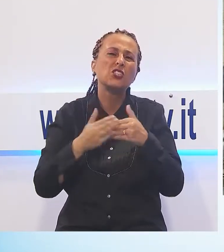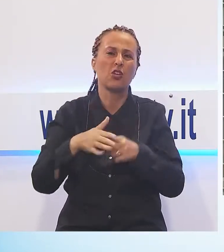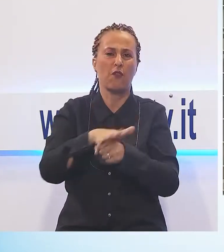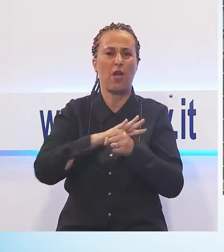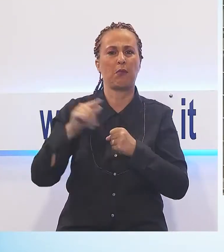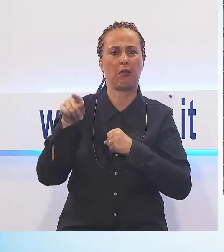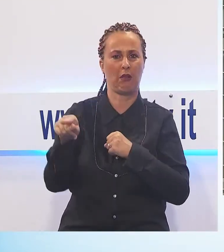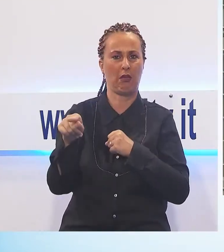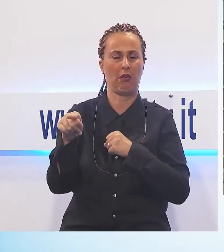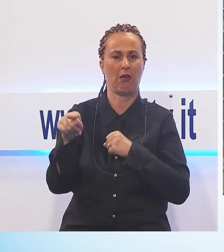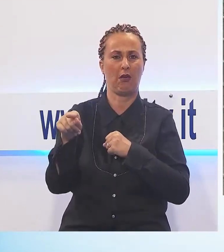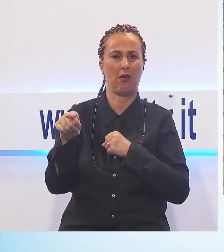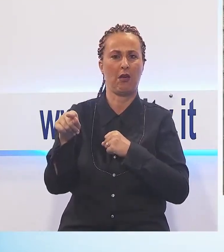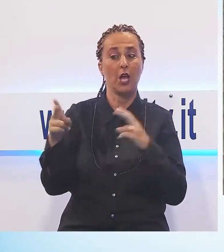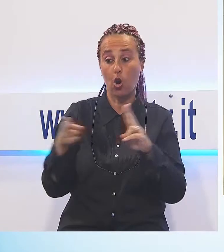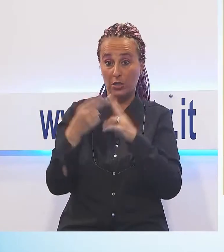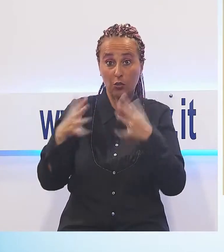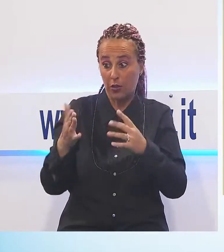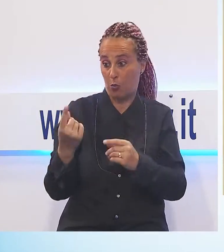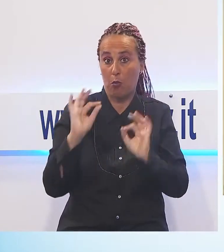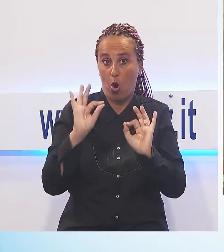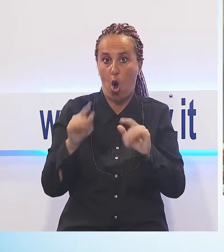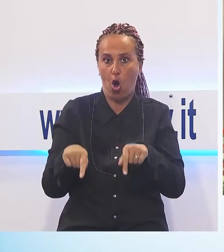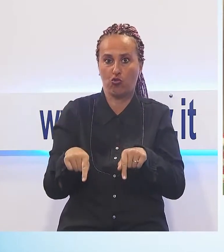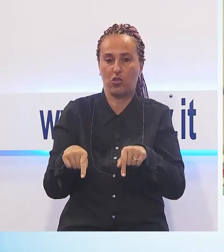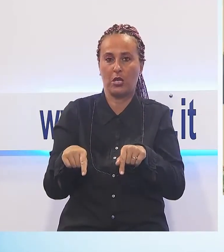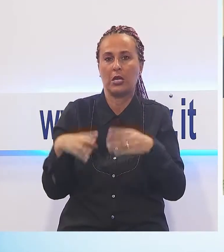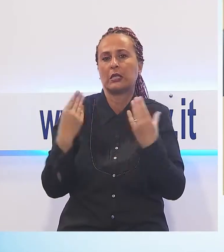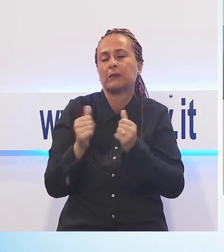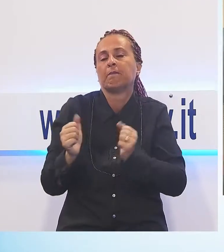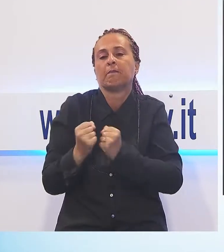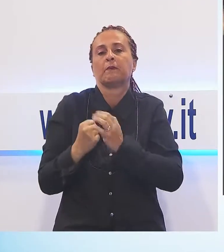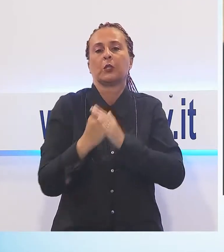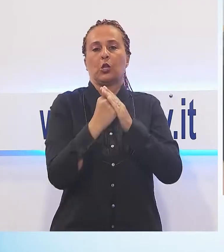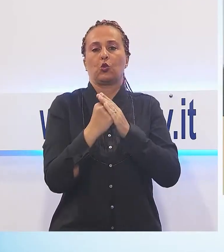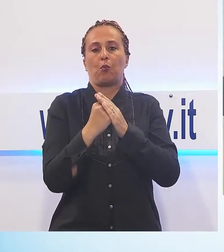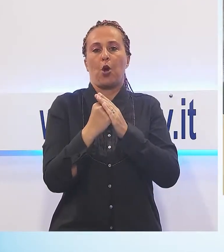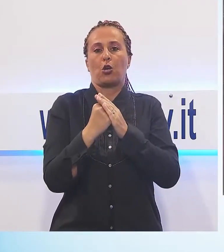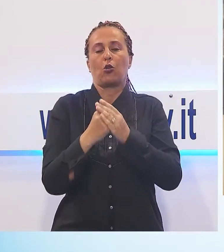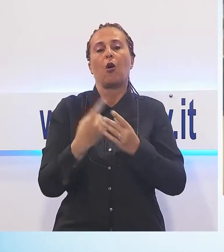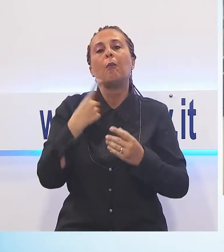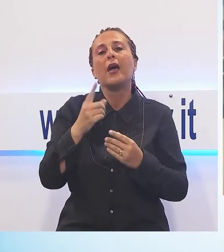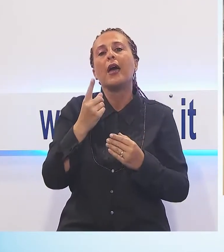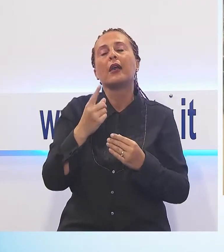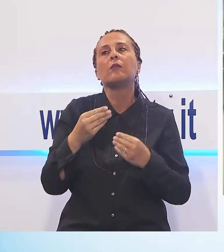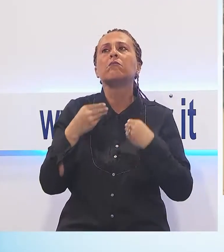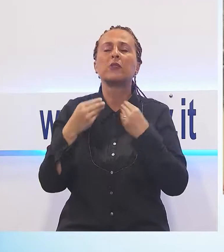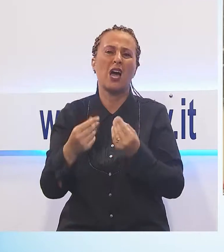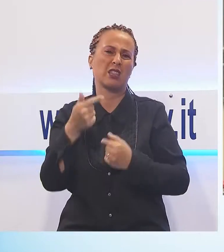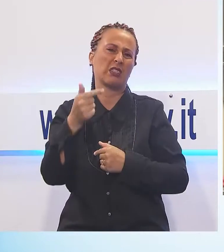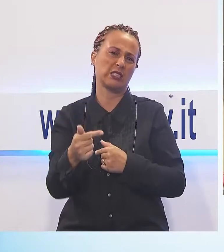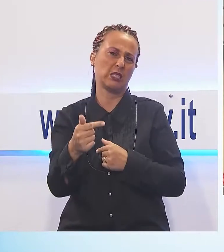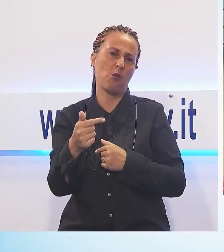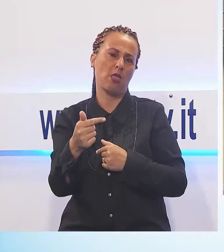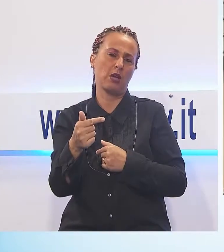che abbiamo incontrato anche oggi, per essere con loro e per testimoniare come la nostra città nei